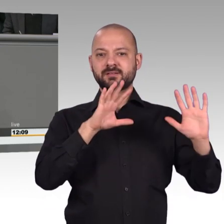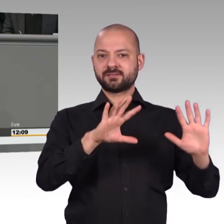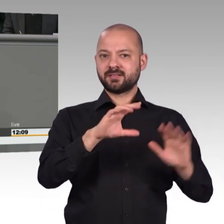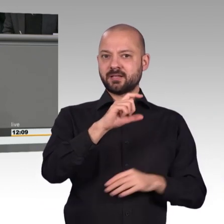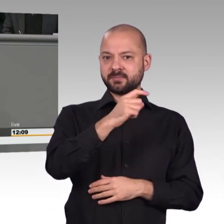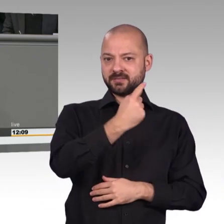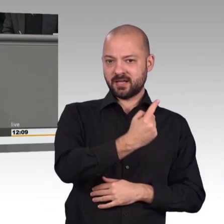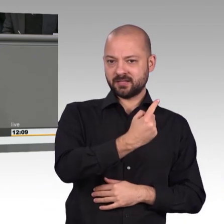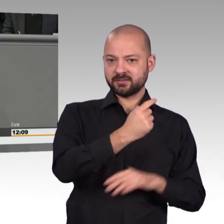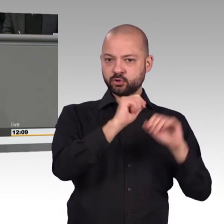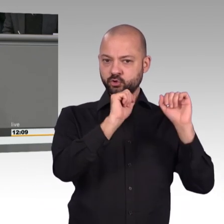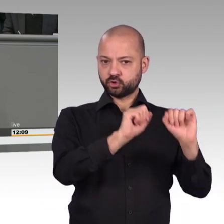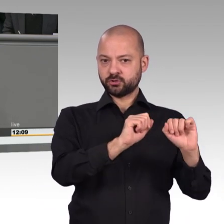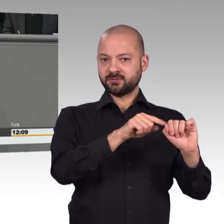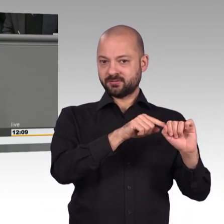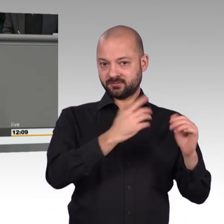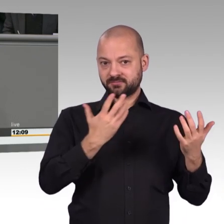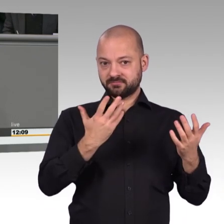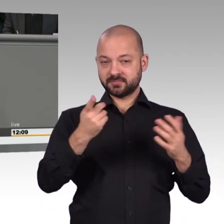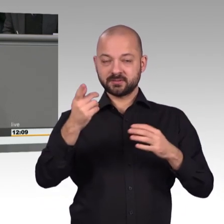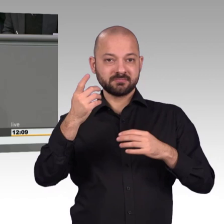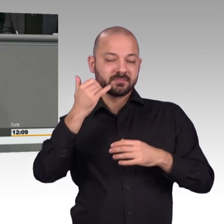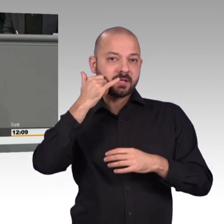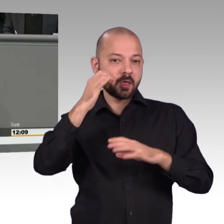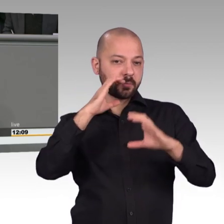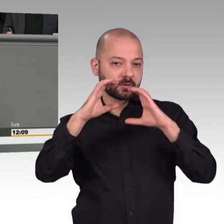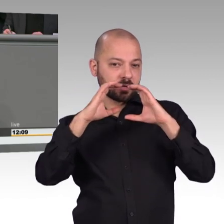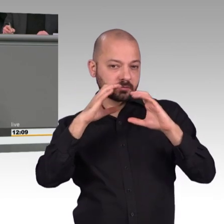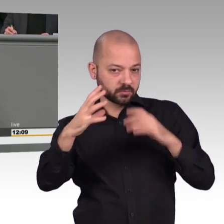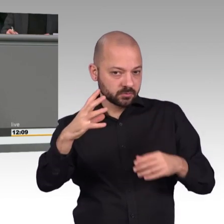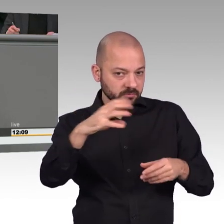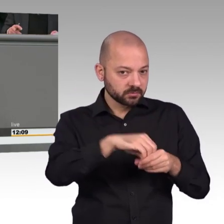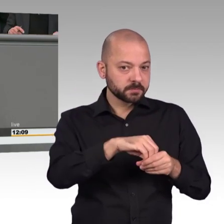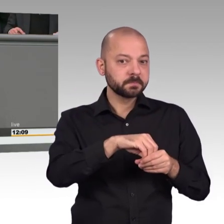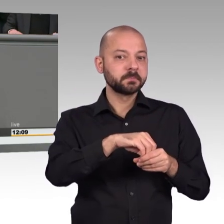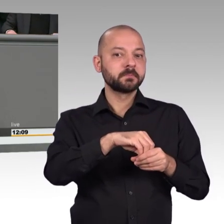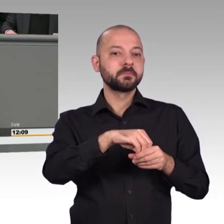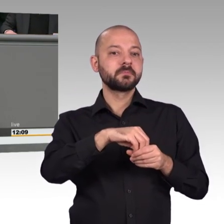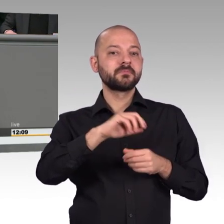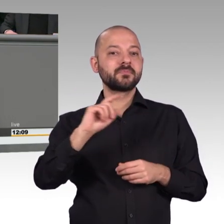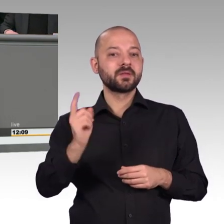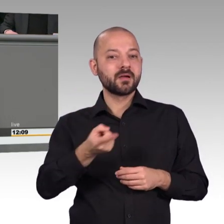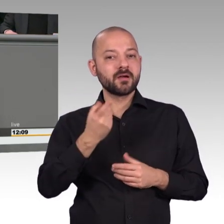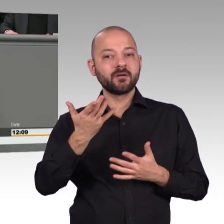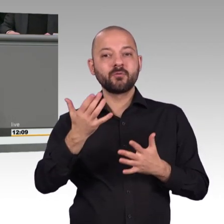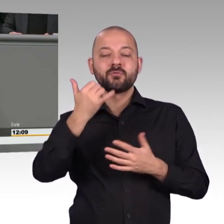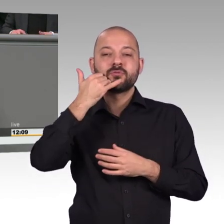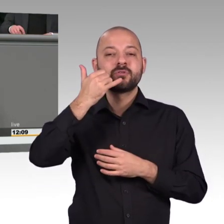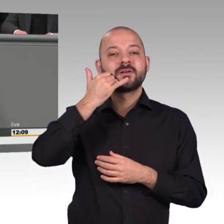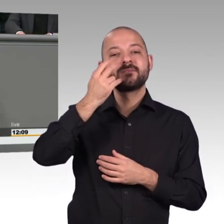des Strafrechts geschützt ist. E-Mail-Verkehr fällt nämlich auch in den Schutzbereich des Paragrafen 206 StGB.